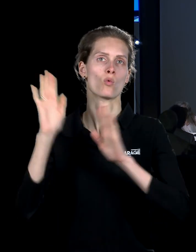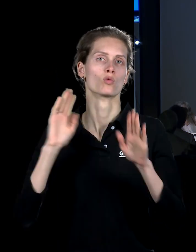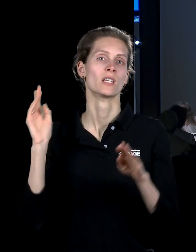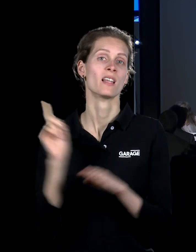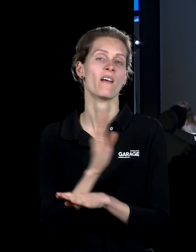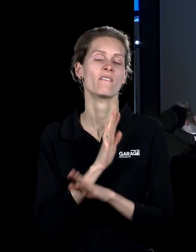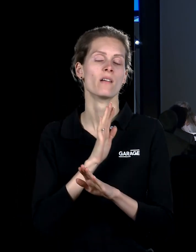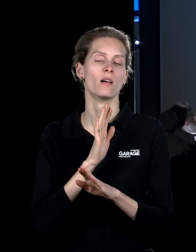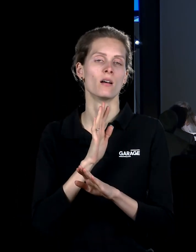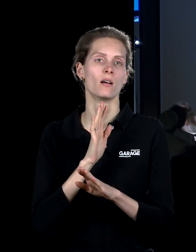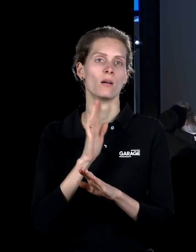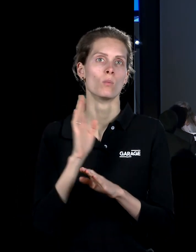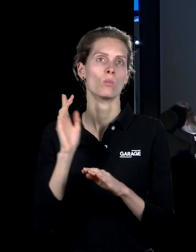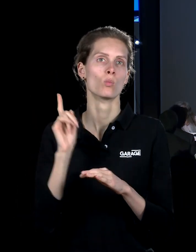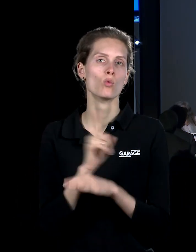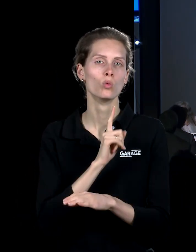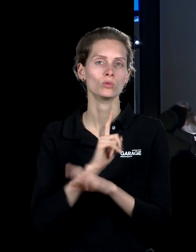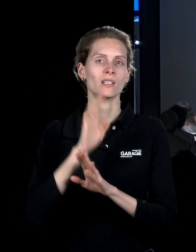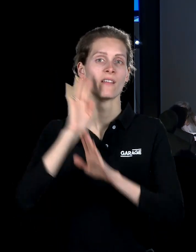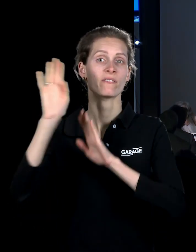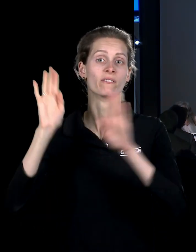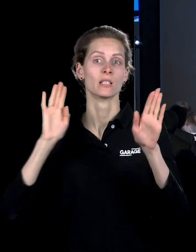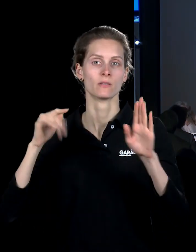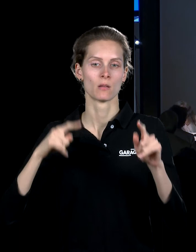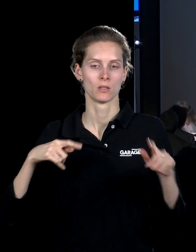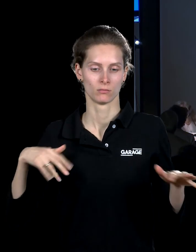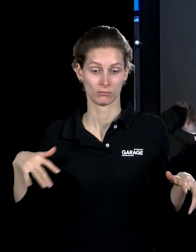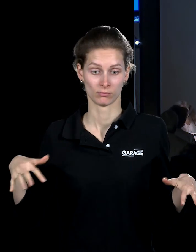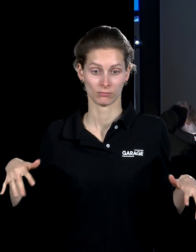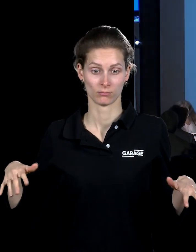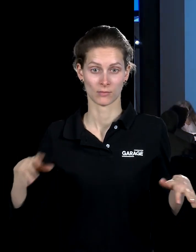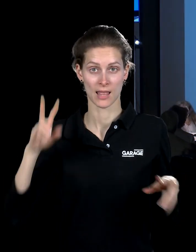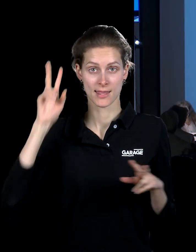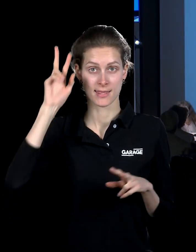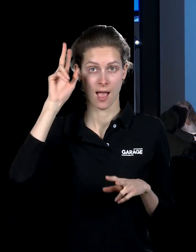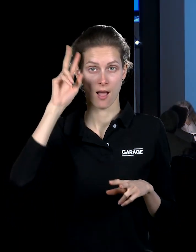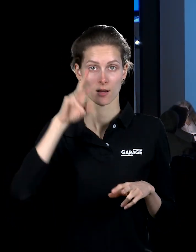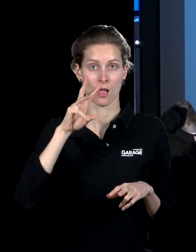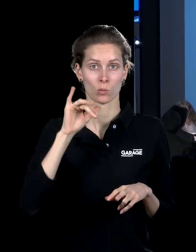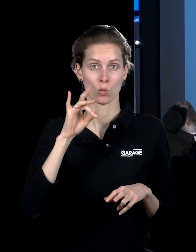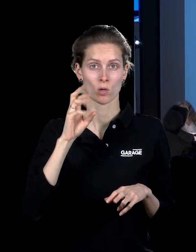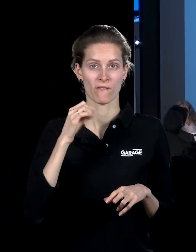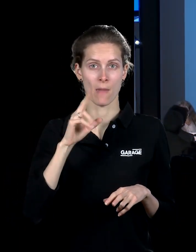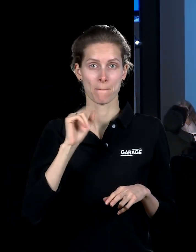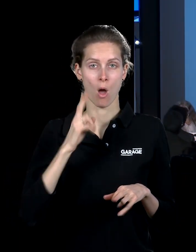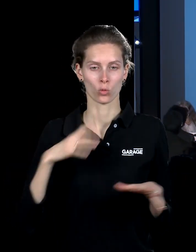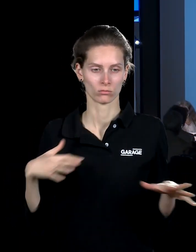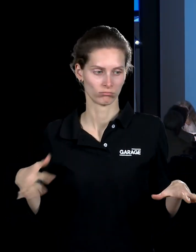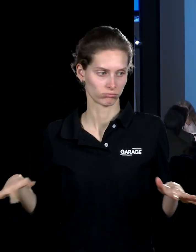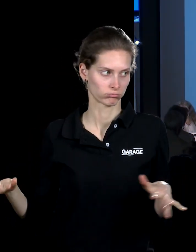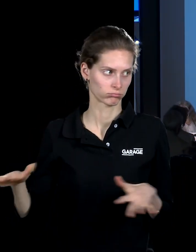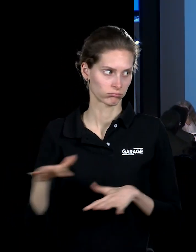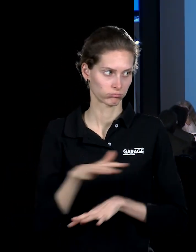ничего не происходит, просто бегают, просто музей заселен тараканами и муравьями, которые там, и пауками, которые там живут своей жизнью,